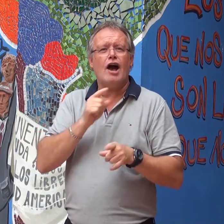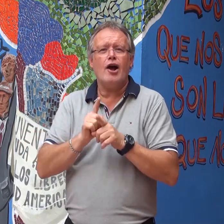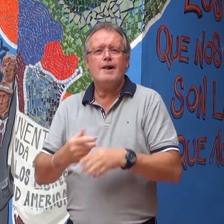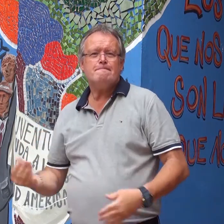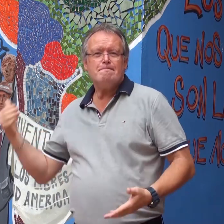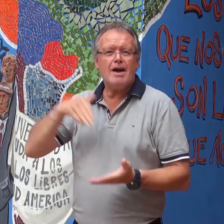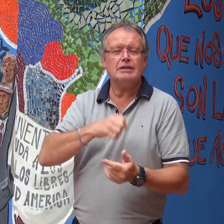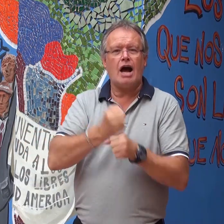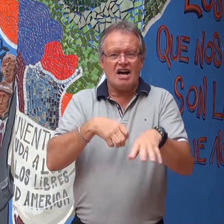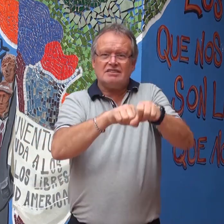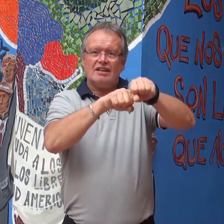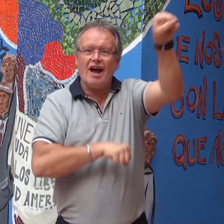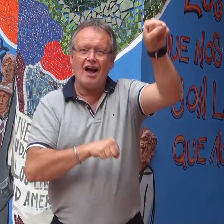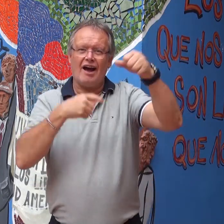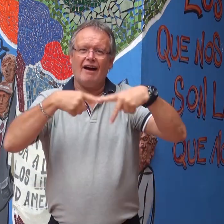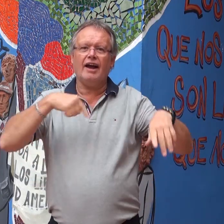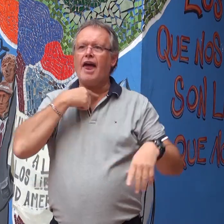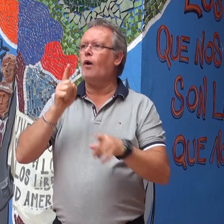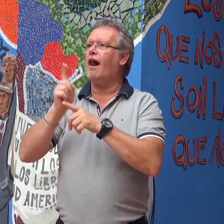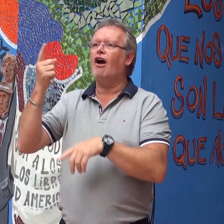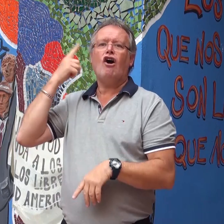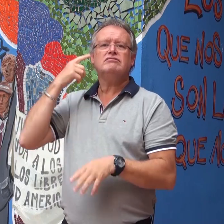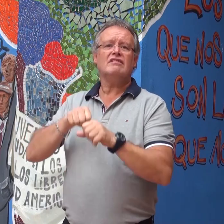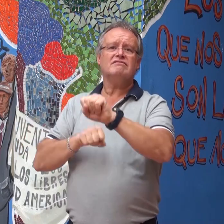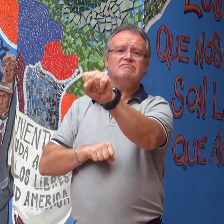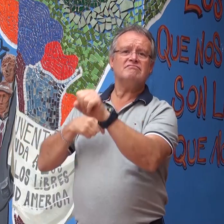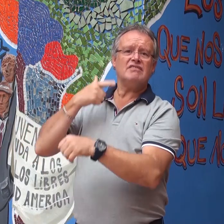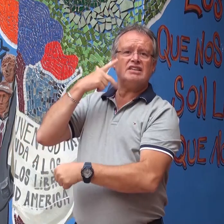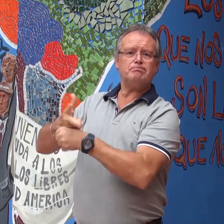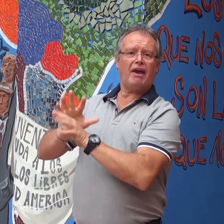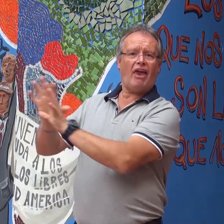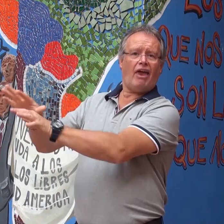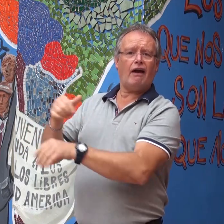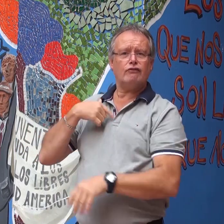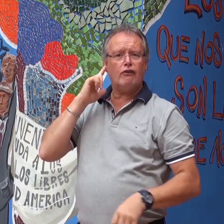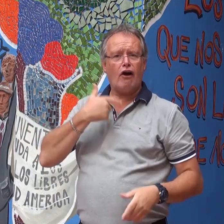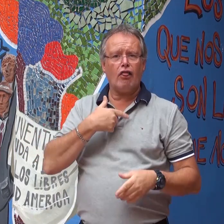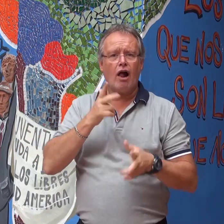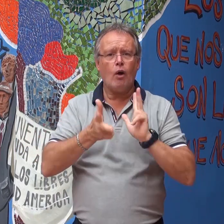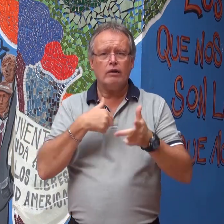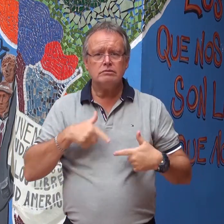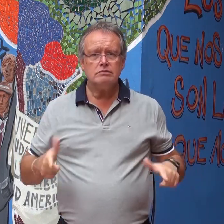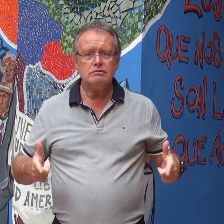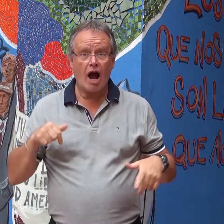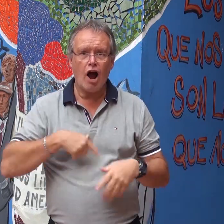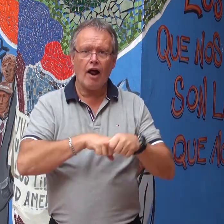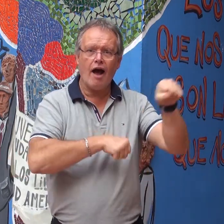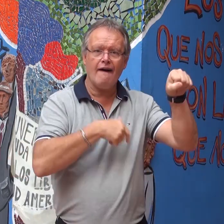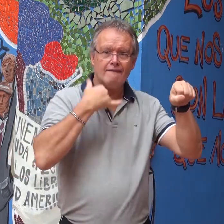como quiero profundizar mucho más, hasta recibirme, como las personas oyentes que se reciben en el ISPE, donde van ellos, nosotros los sordos en la lengua de señas no existe,